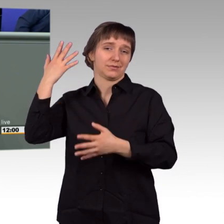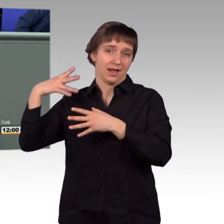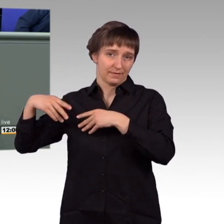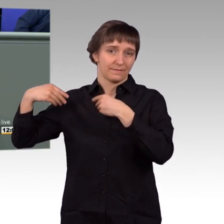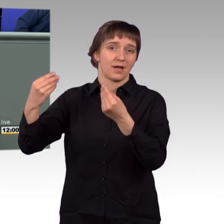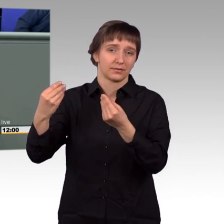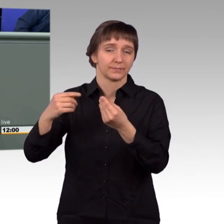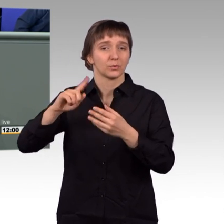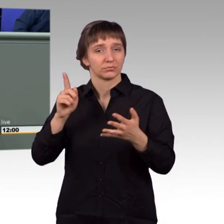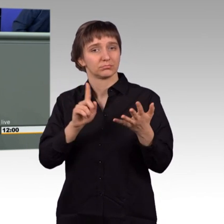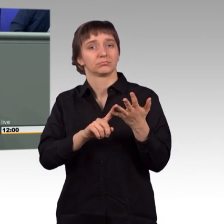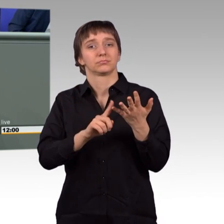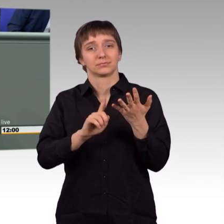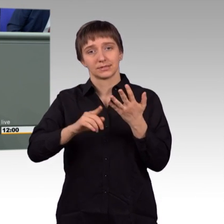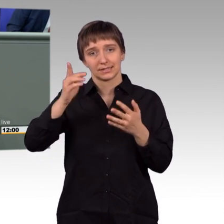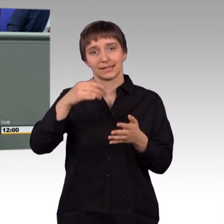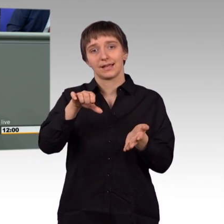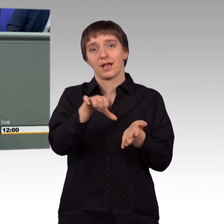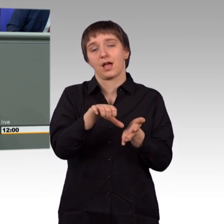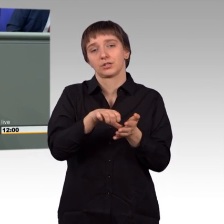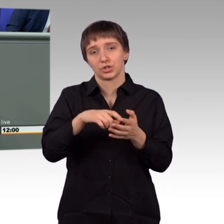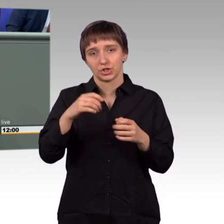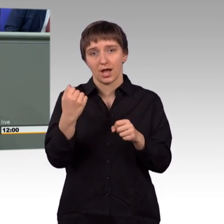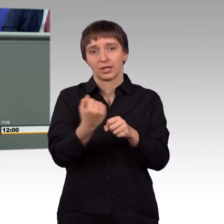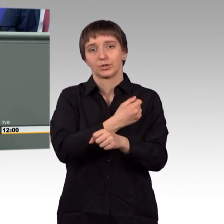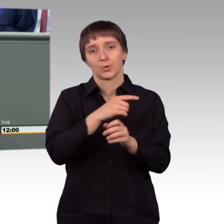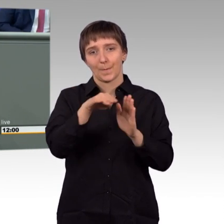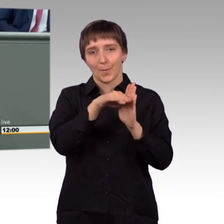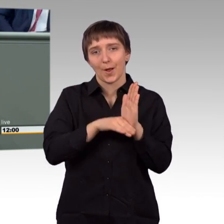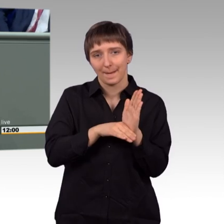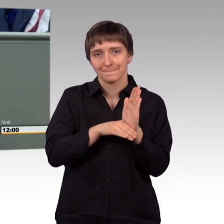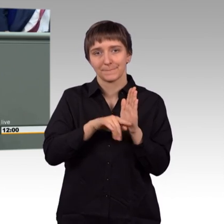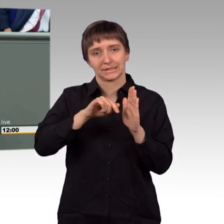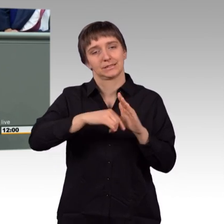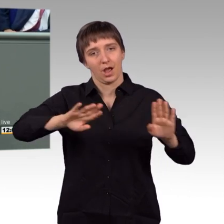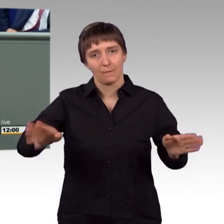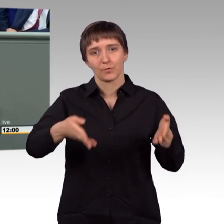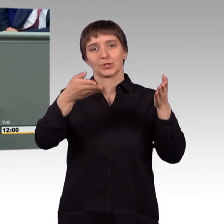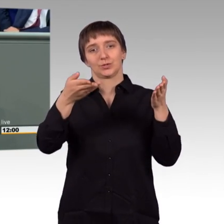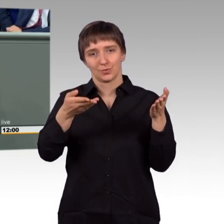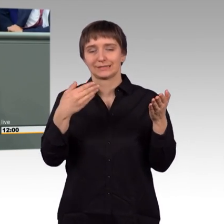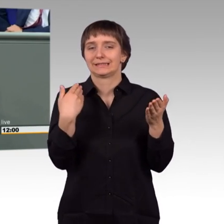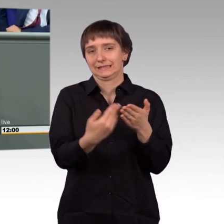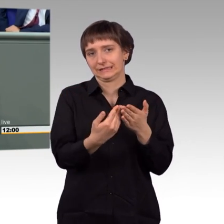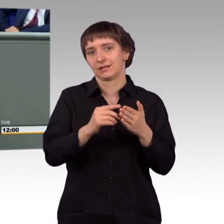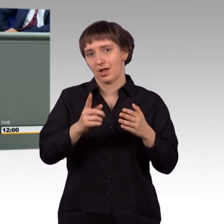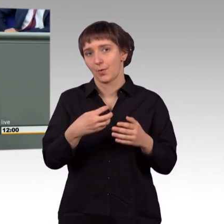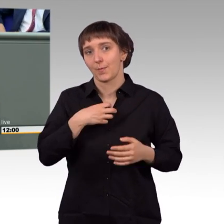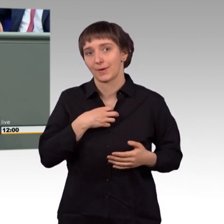auch das iranische Atomprogramm und das Aufrüstungsprogramm, das die Iran betreibt. Und ich möchte zu dem einen oder anderen Aspekt